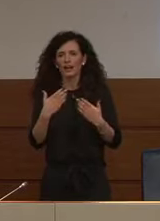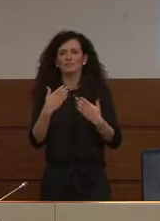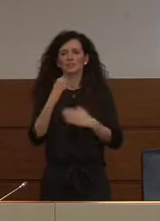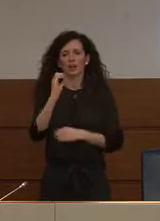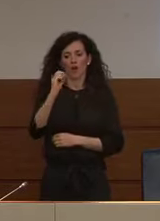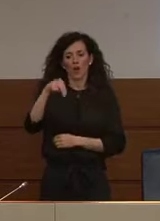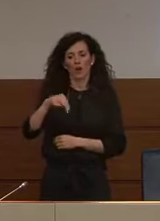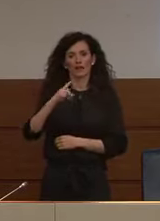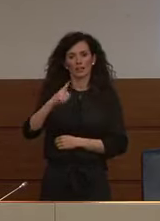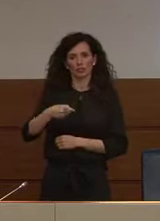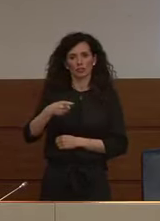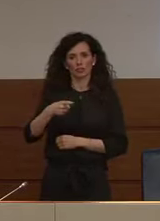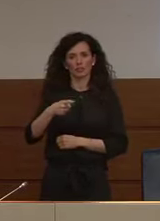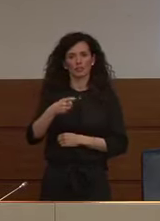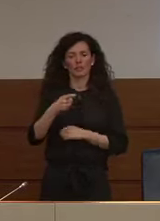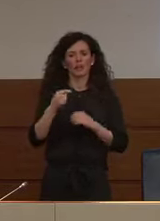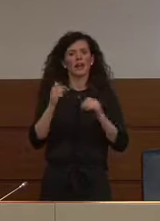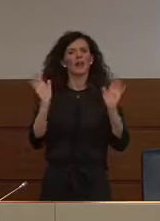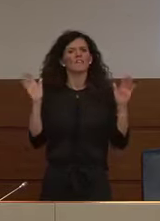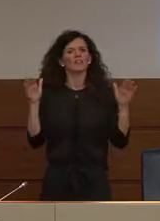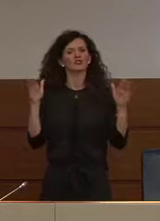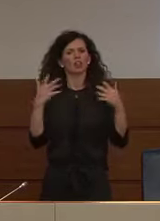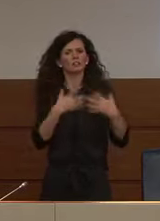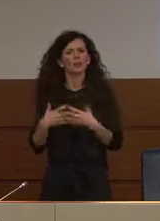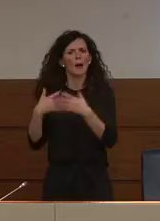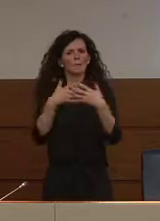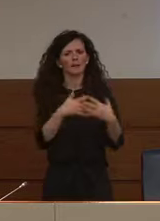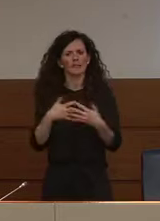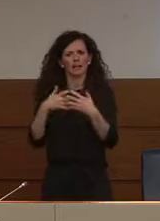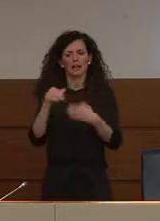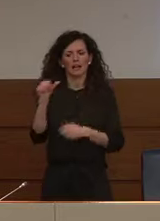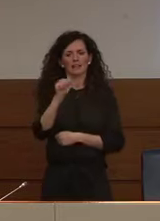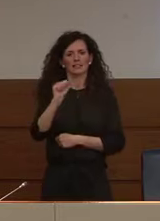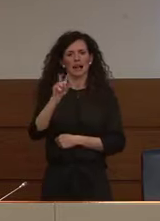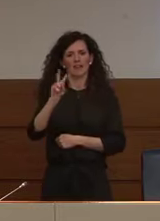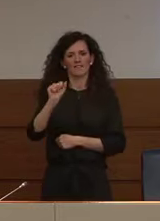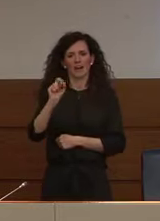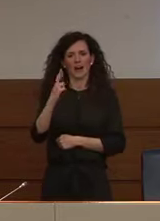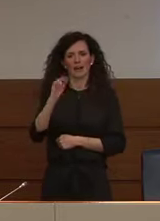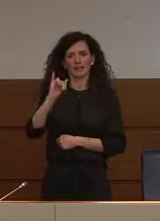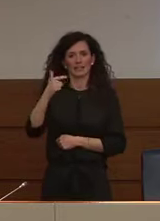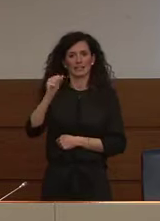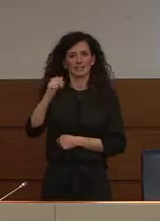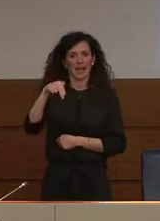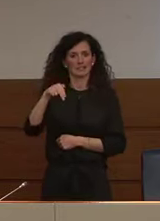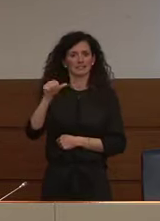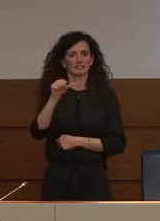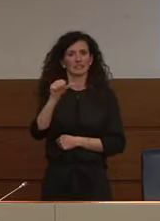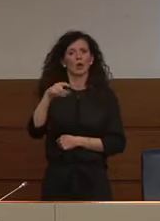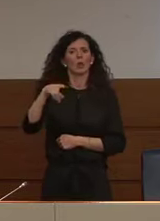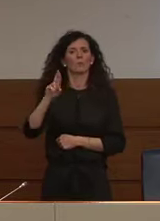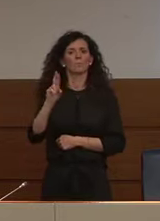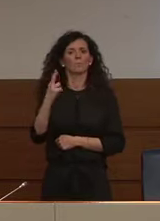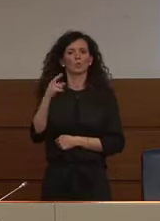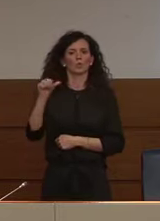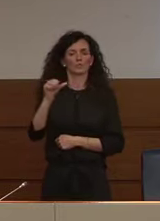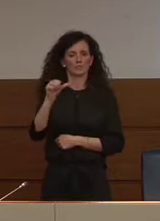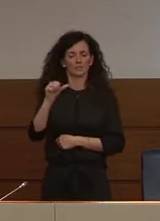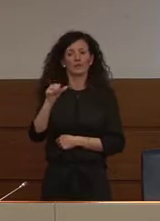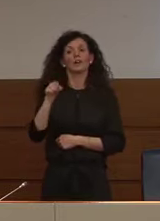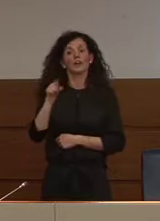'ONG degli evangelici americani Samaritans Pools che hanno